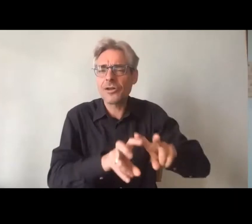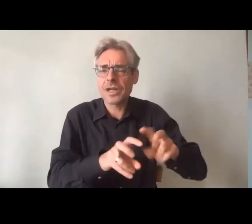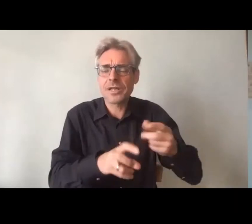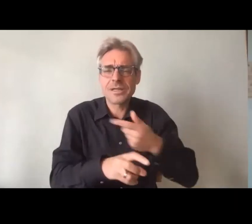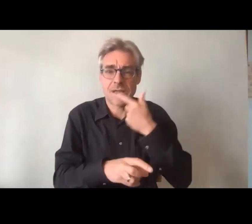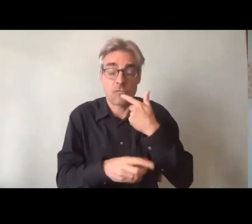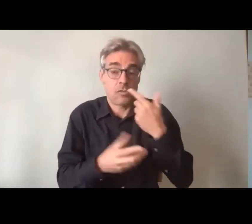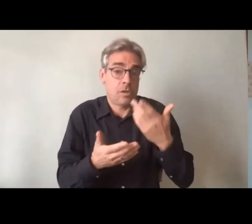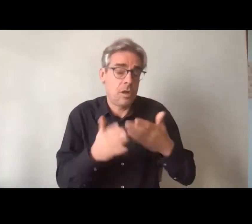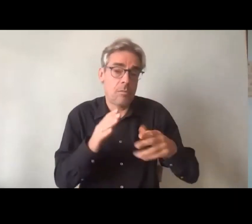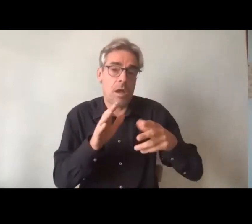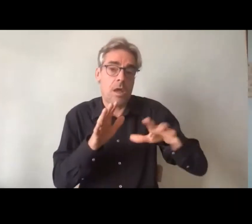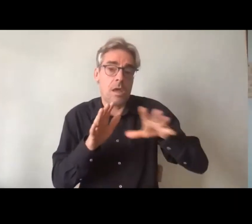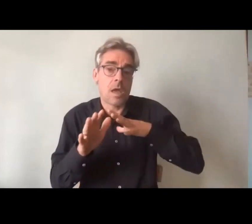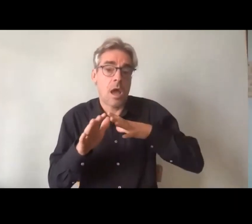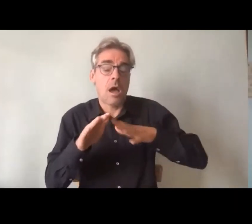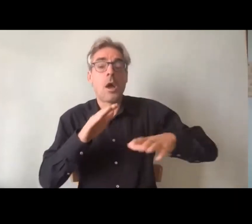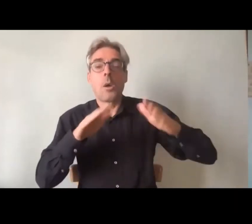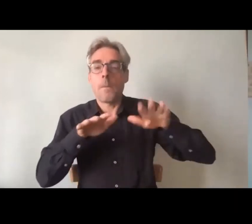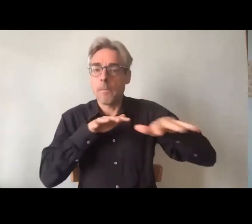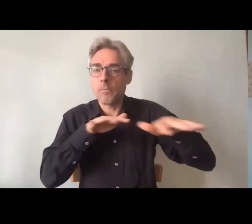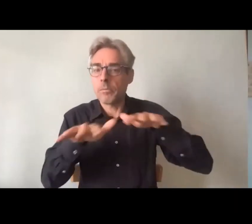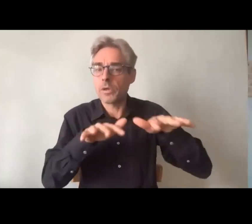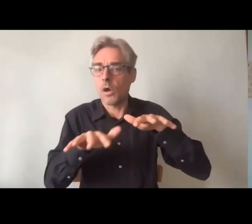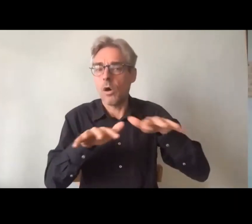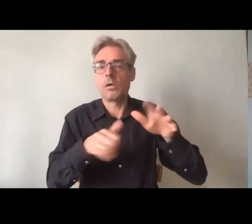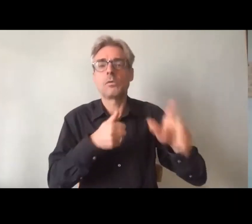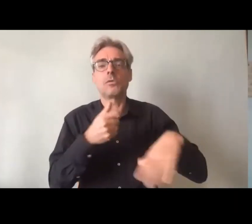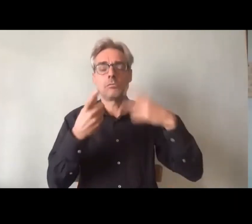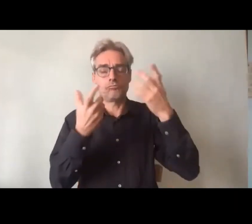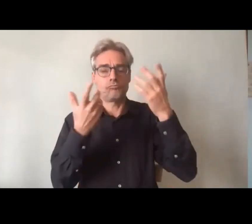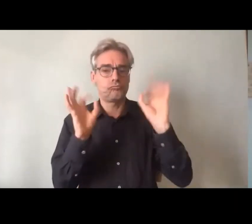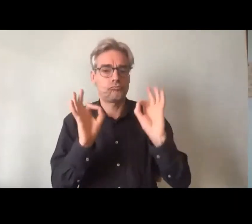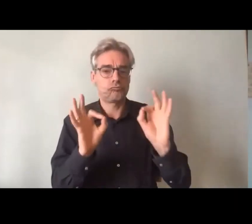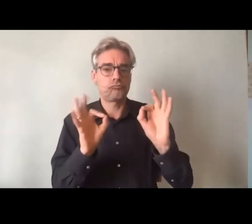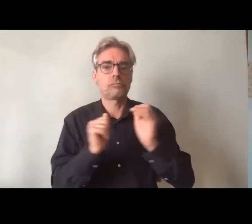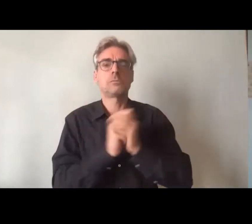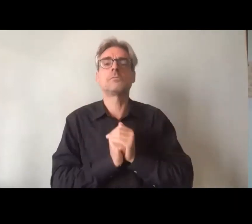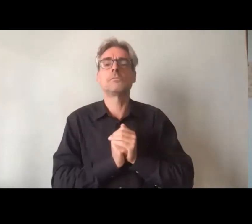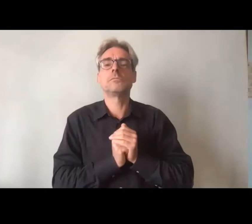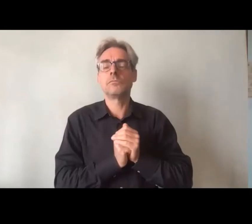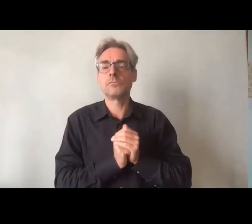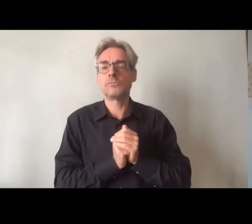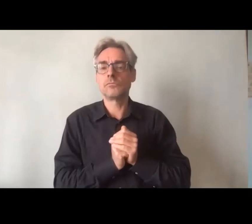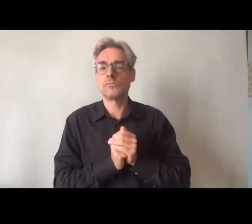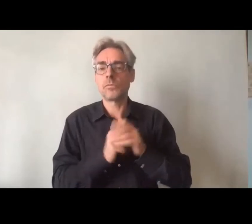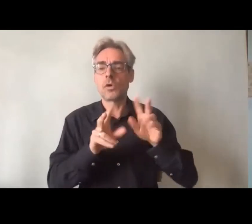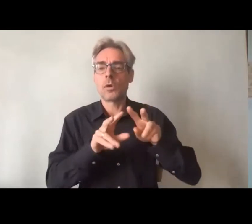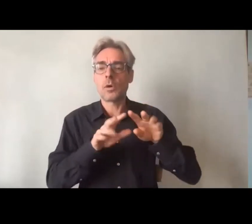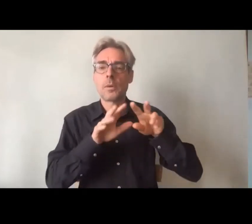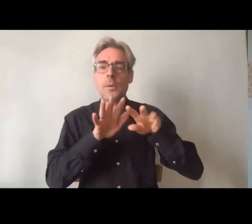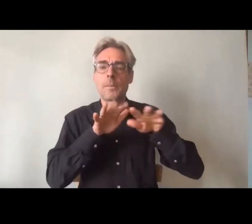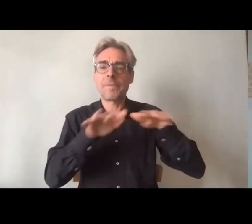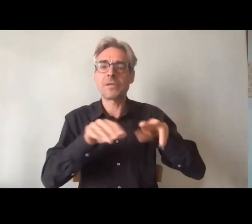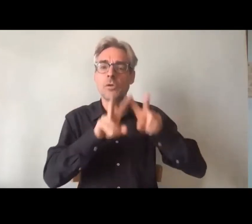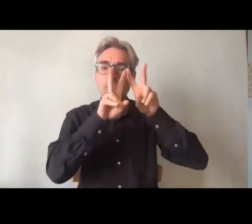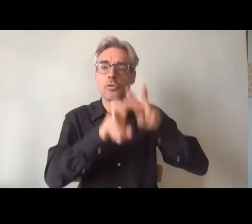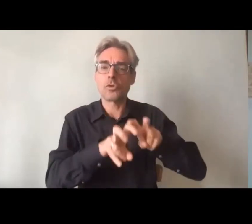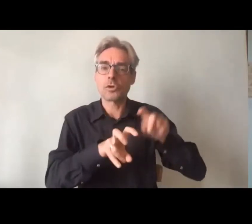doit s'appuyer sur une méthodologie de recherche très